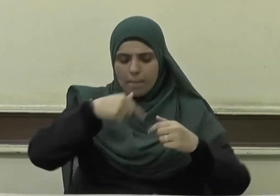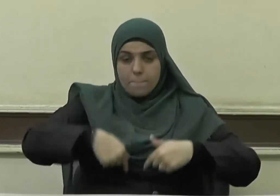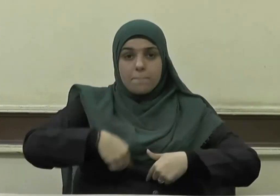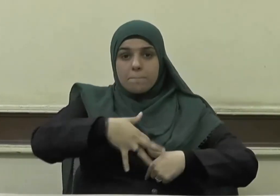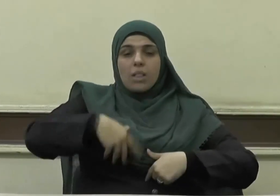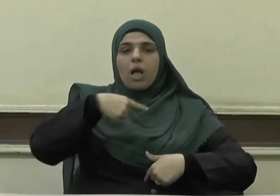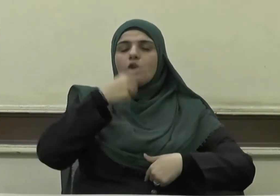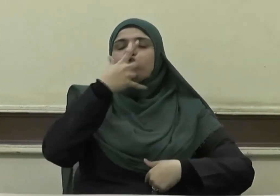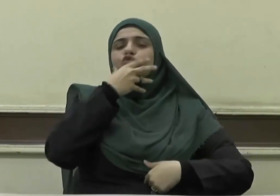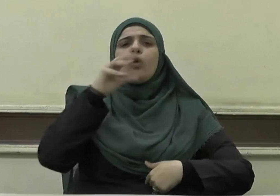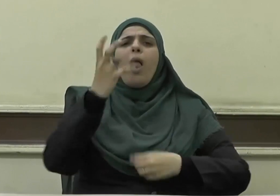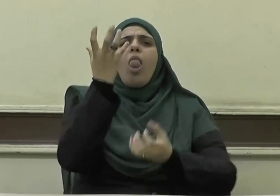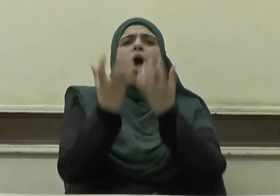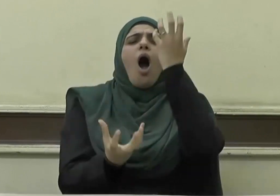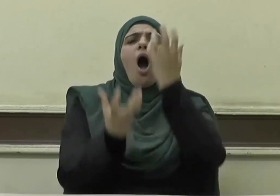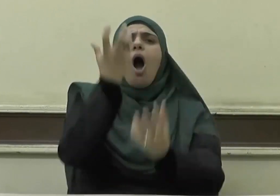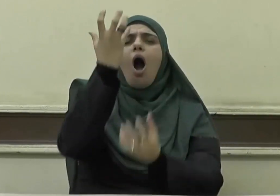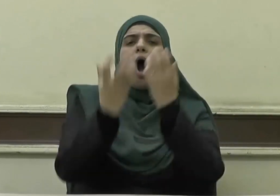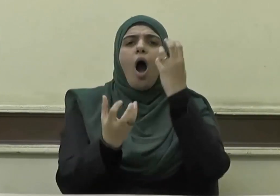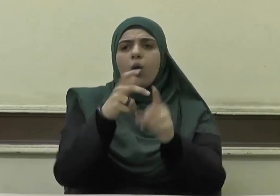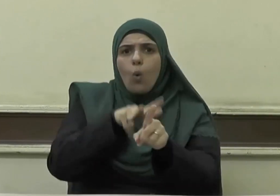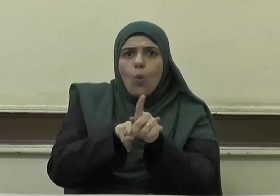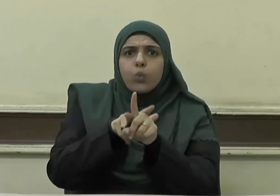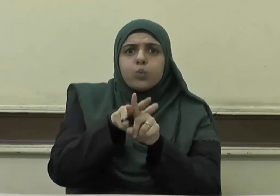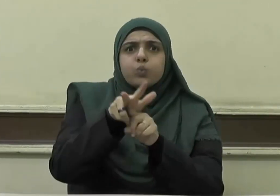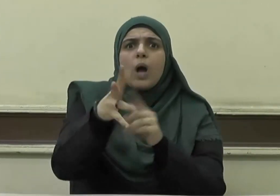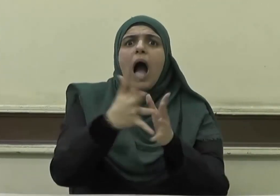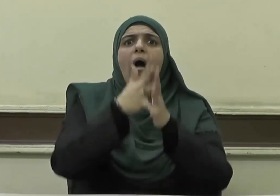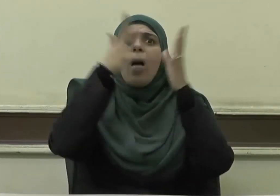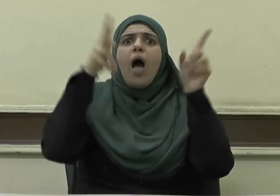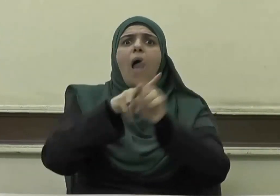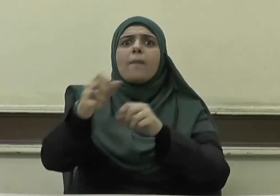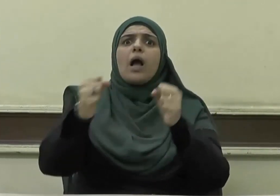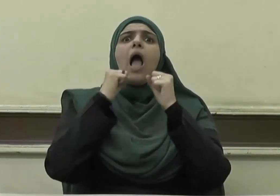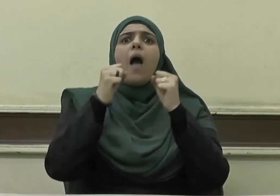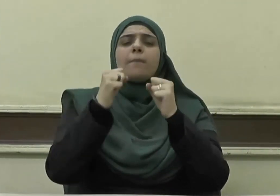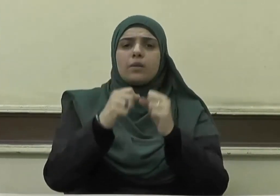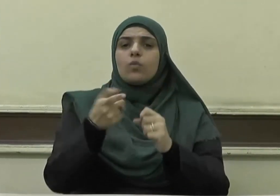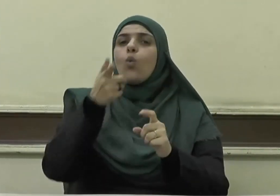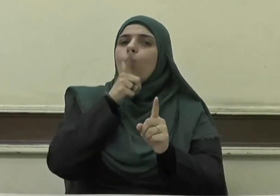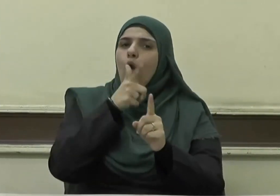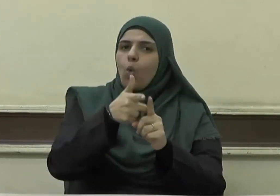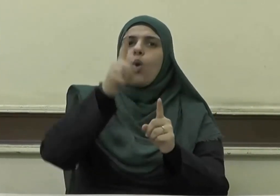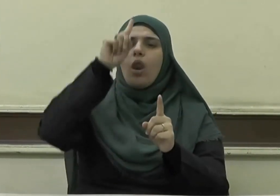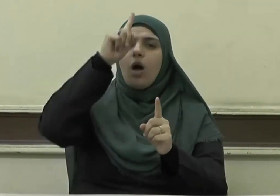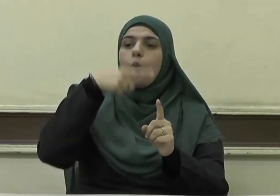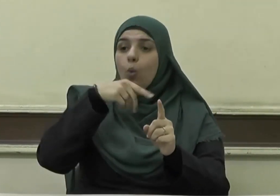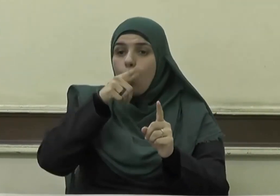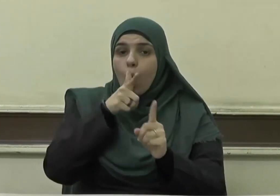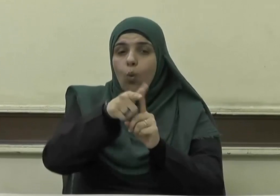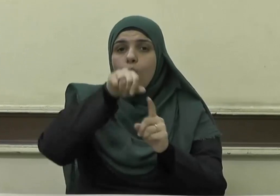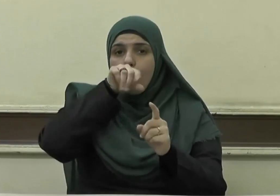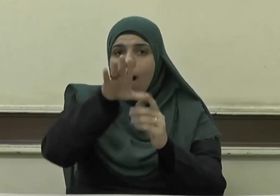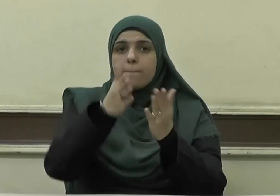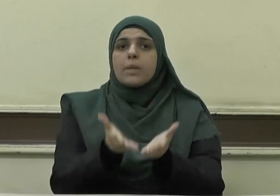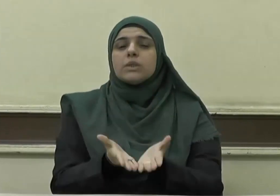نارا وسيصلون سعيرا ويقول صلى الله عليه وسلم